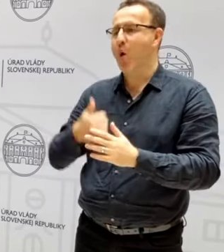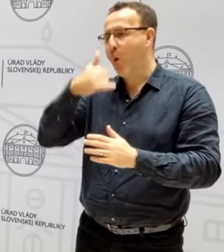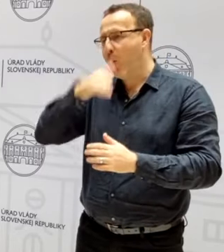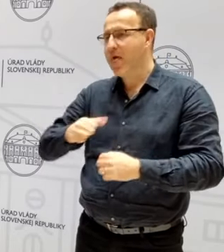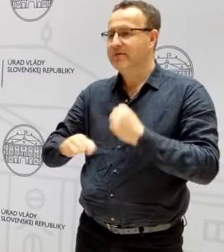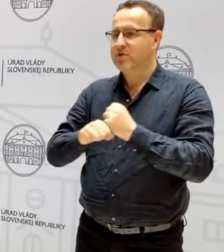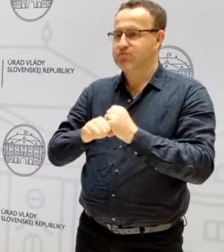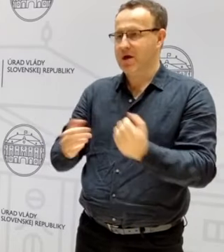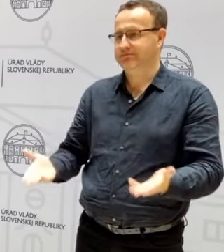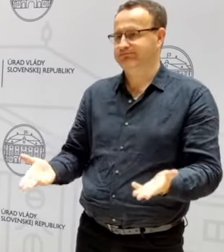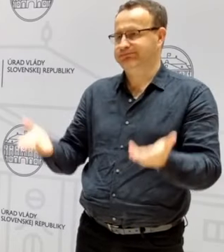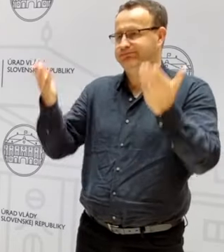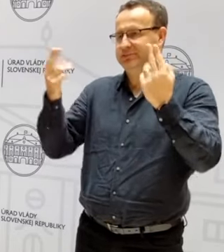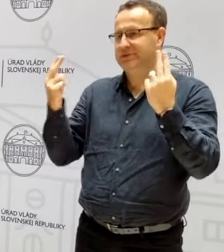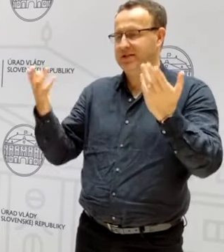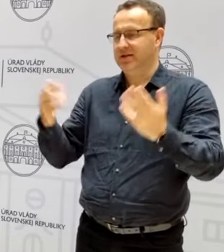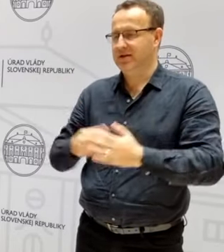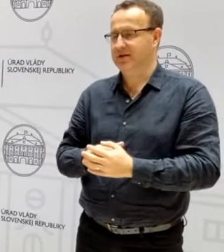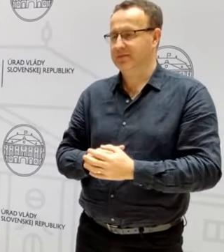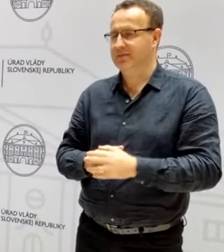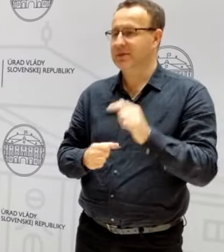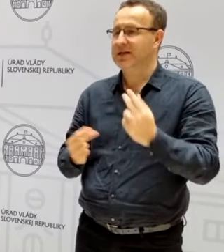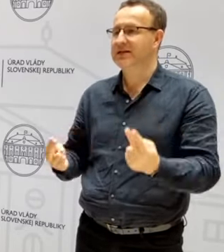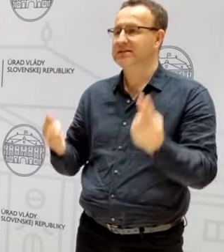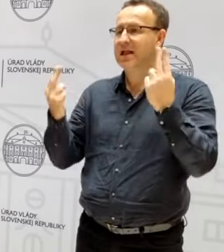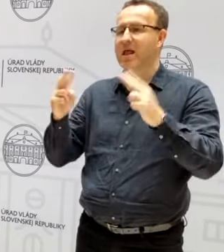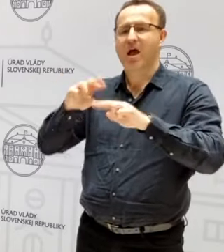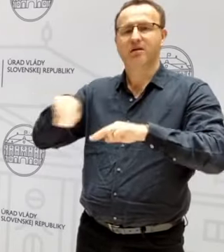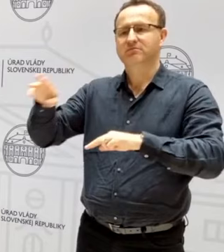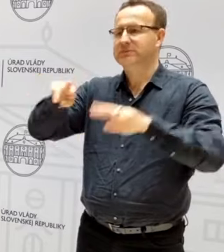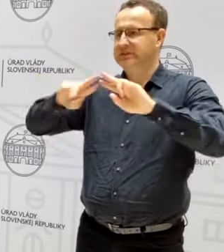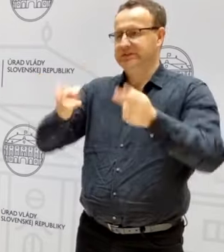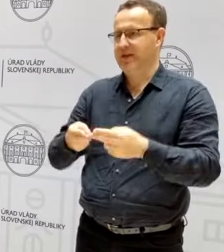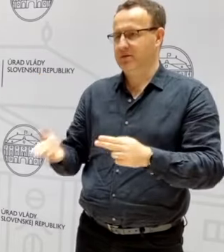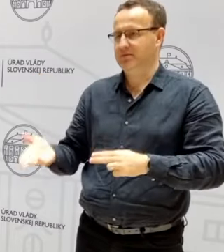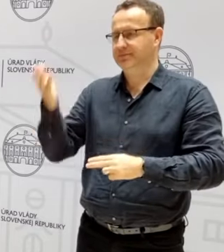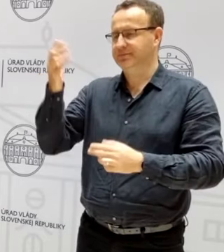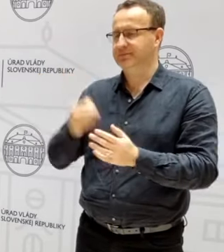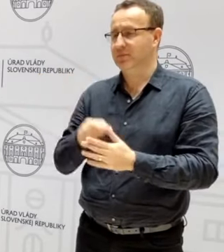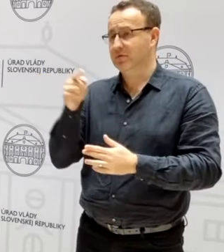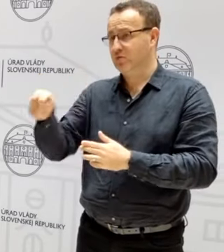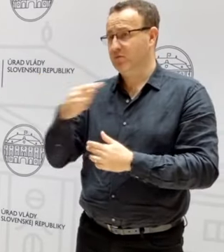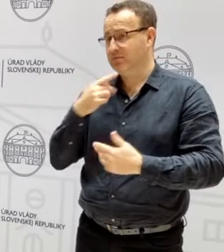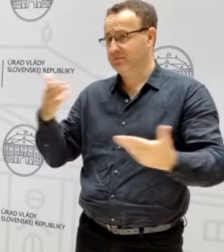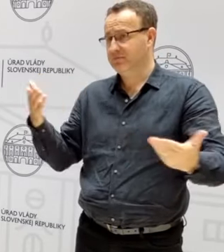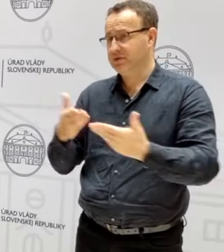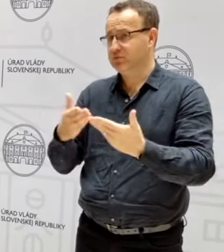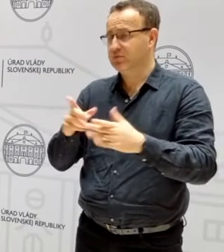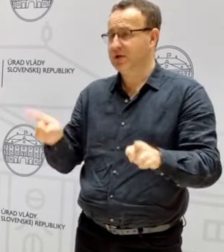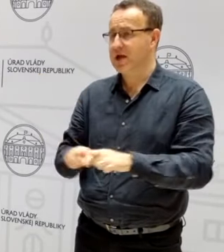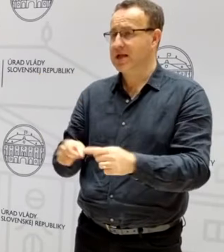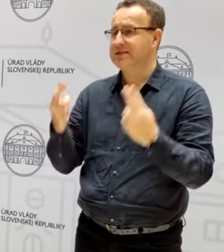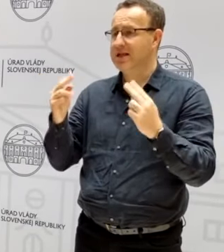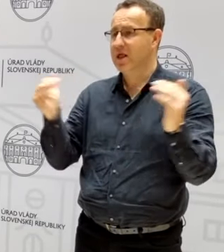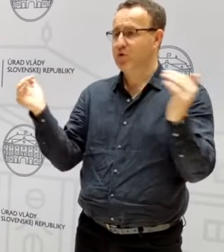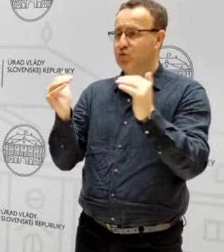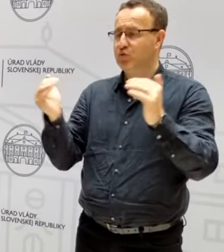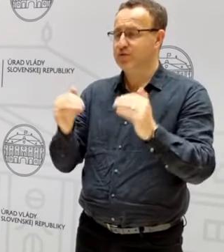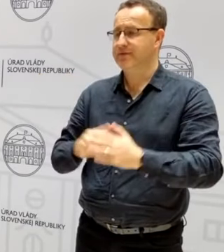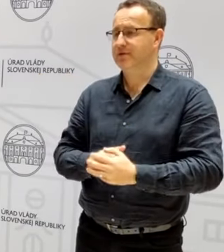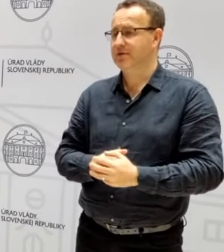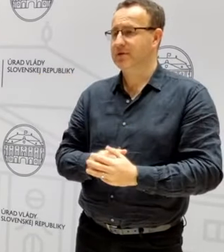smerom nahor. Tie ceny rastú celosvetovo. Tomu sa prispôsobujú aj cenové úrovne